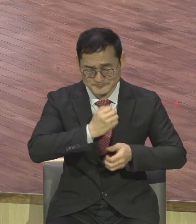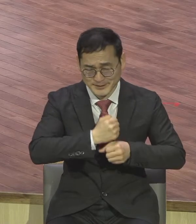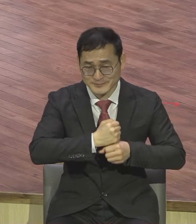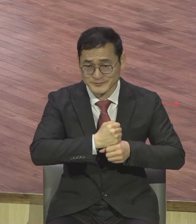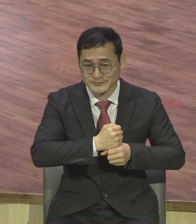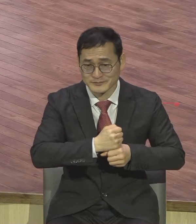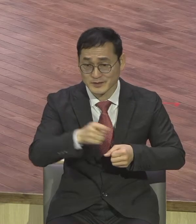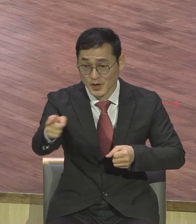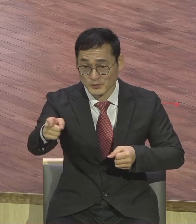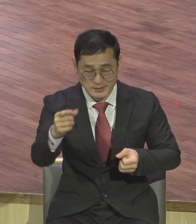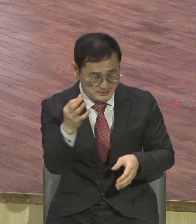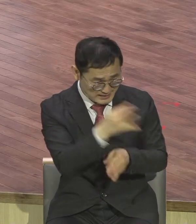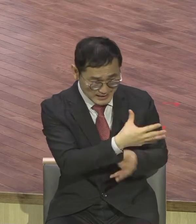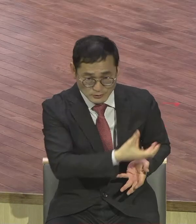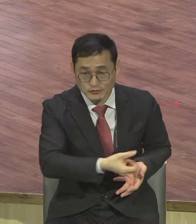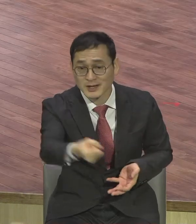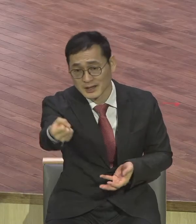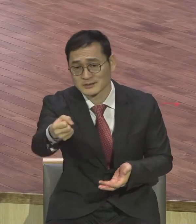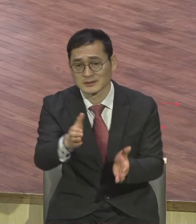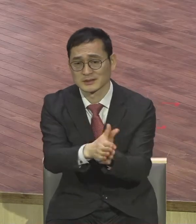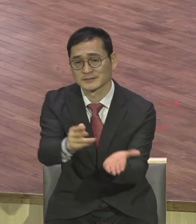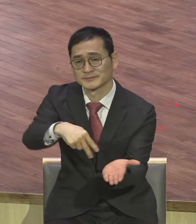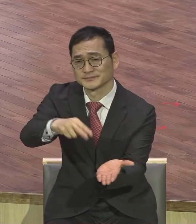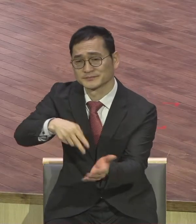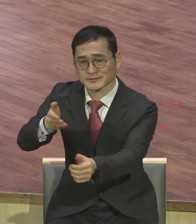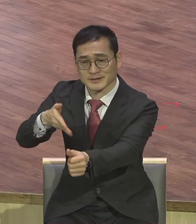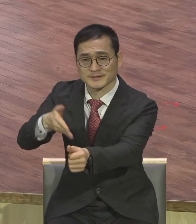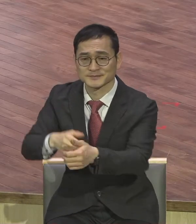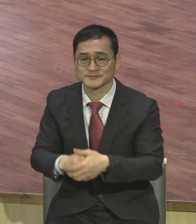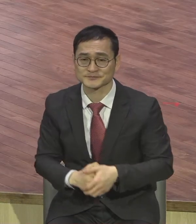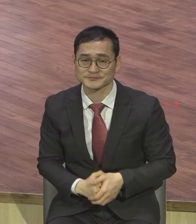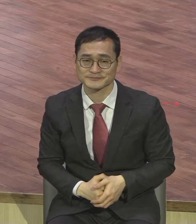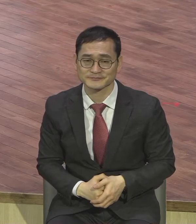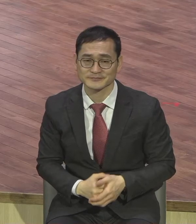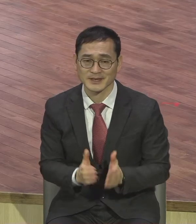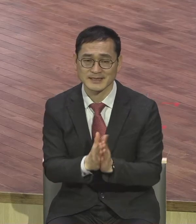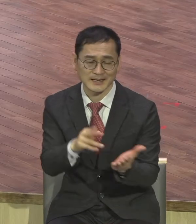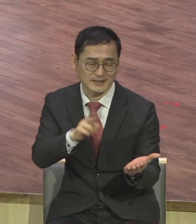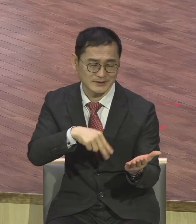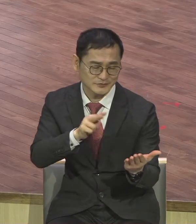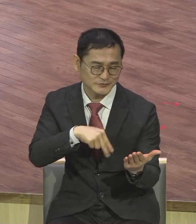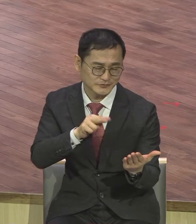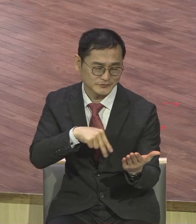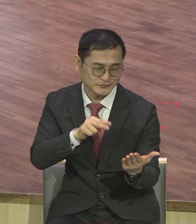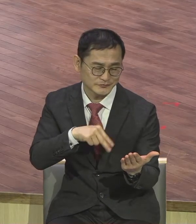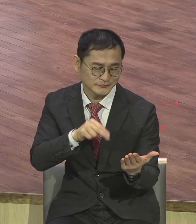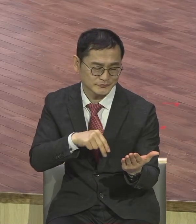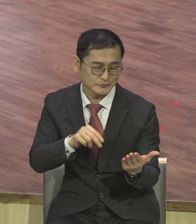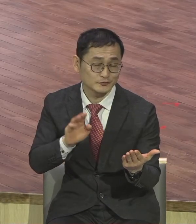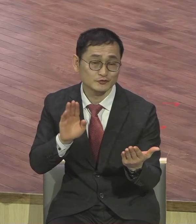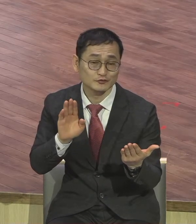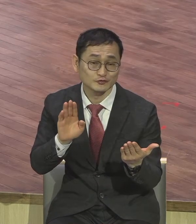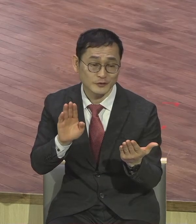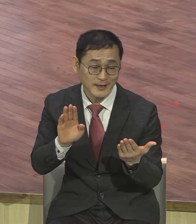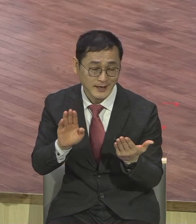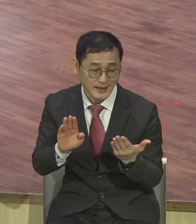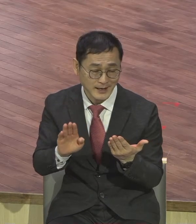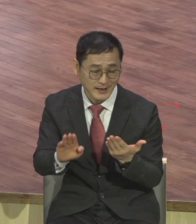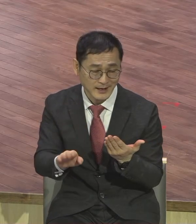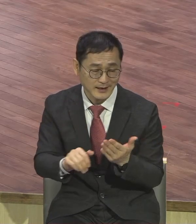읽으시기 바랍니다 읽을 정도가 아니에요 읽고 나면 내 손으로 직접 내 손으로 직접 치든지 쓰든지